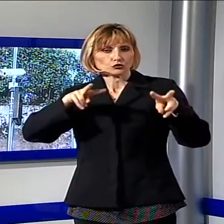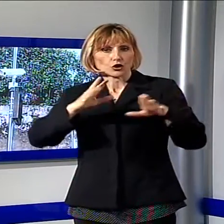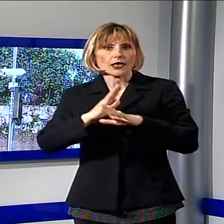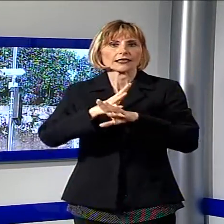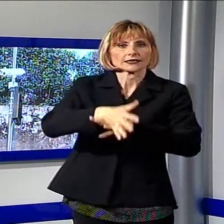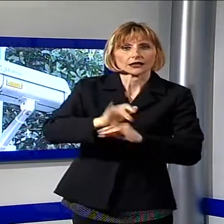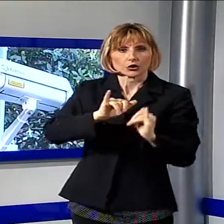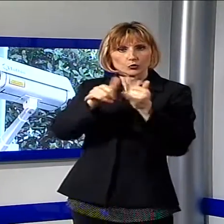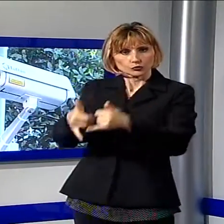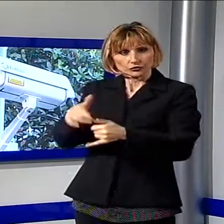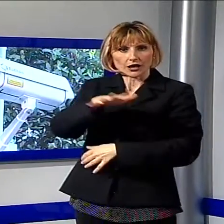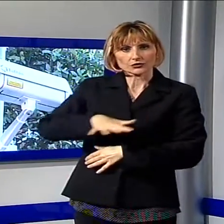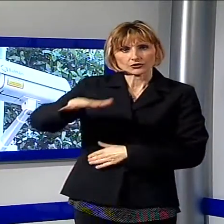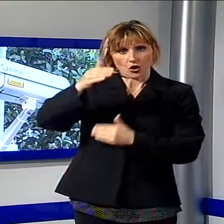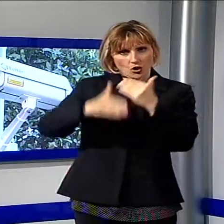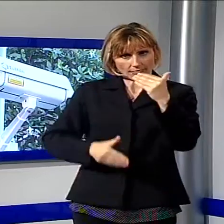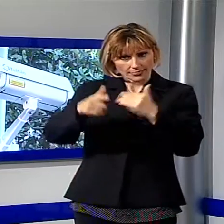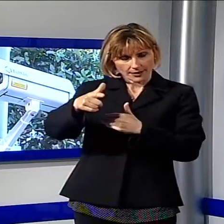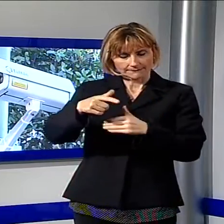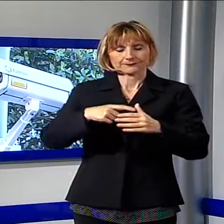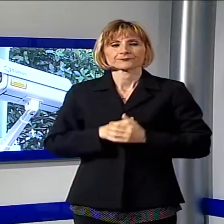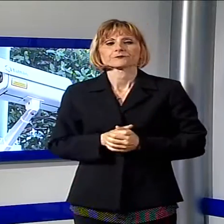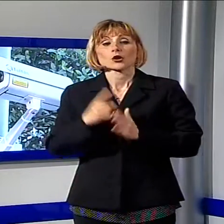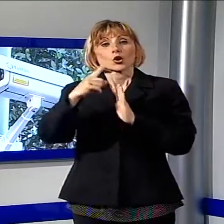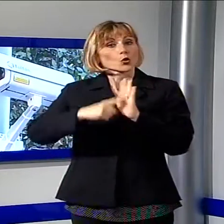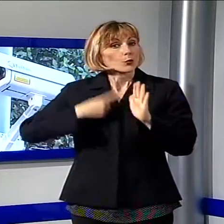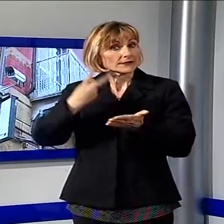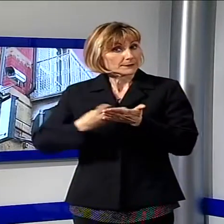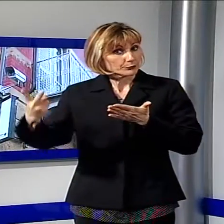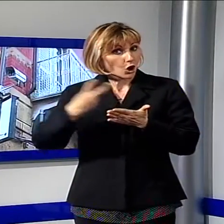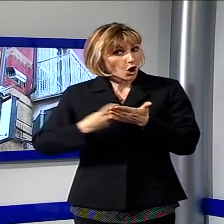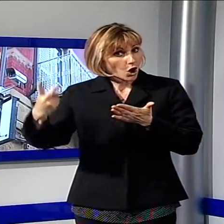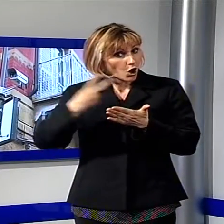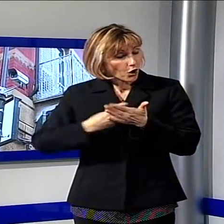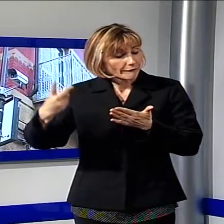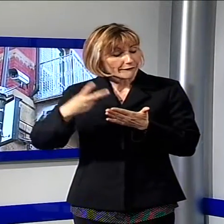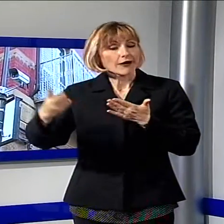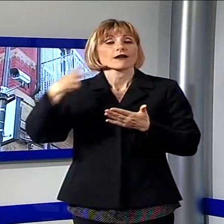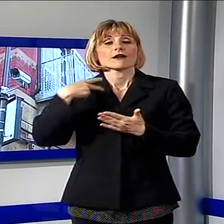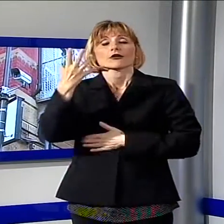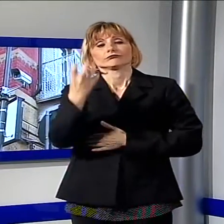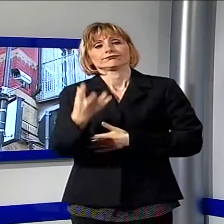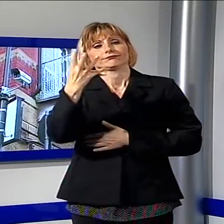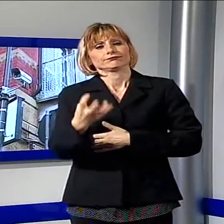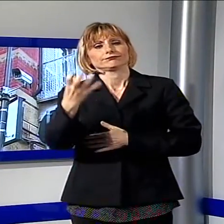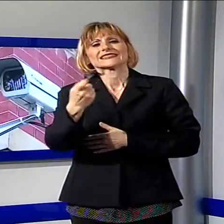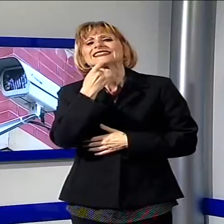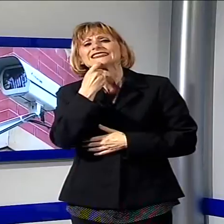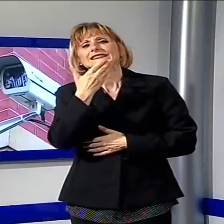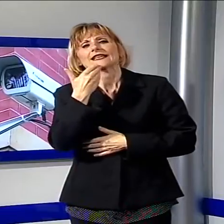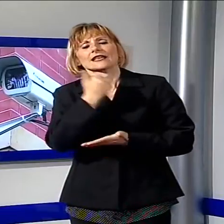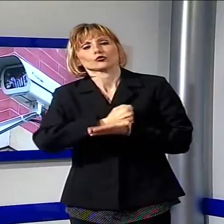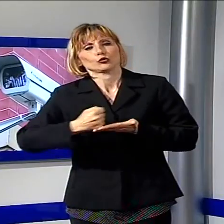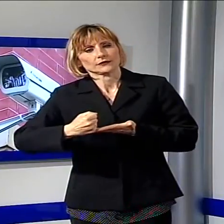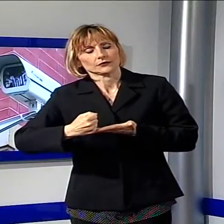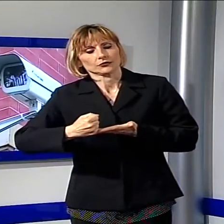dalla ZTL. C'è un mese di prova per prendere le misure con il sistema che registra gli accessi non autorizzati al centro. Se non